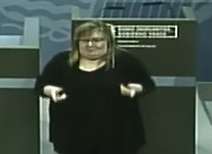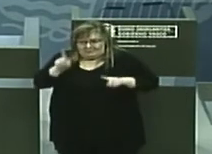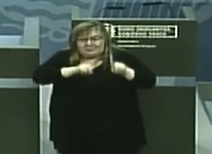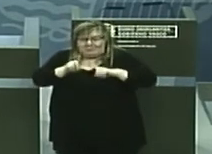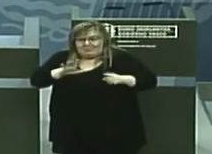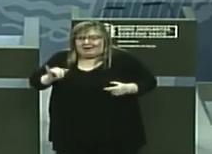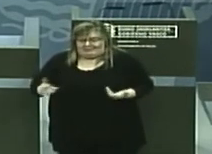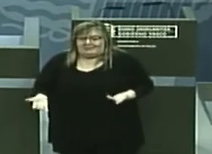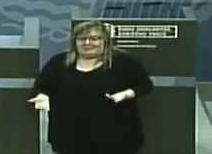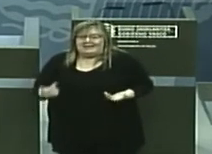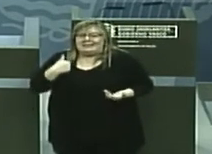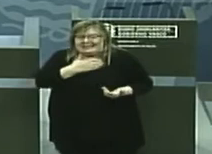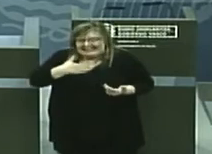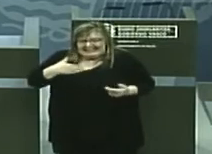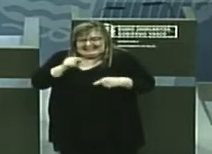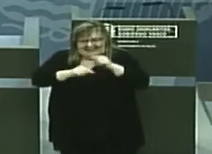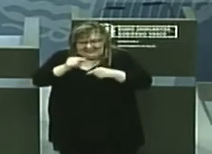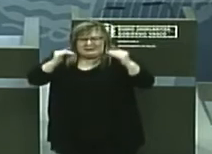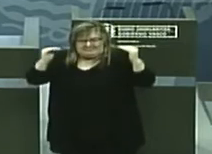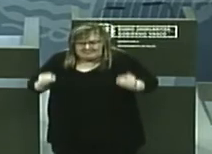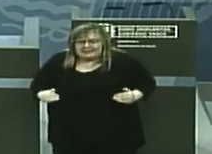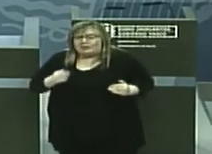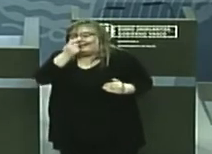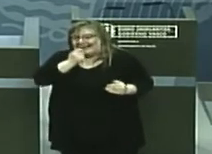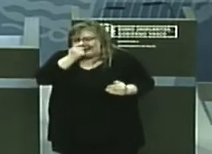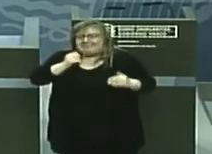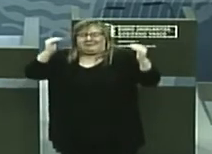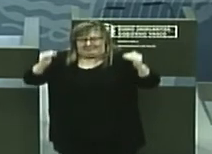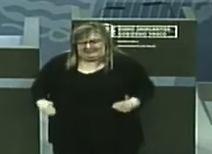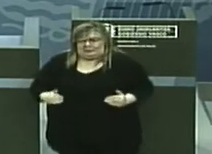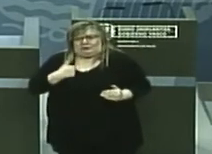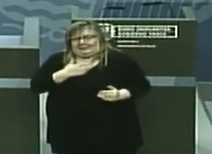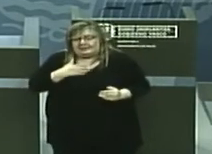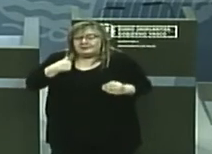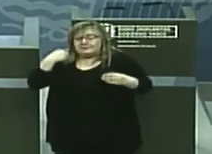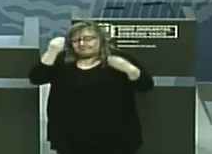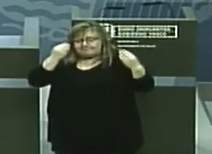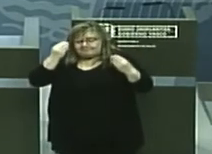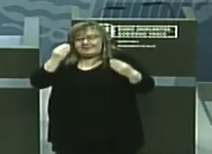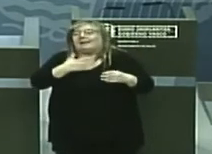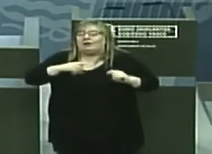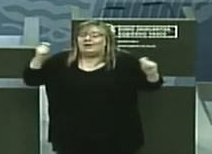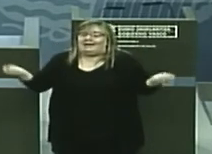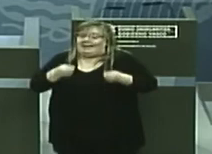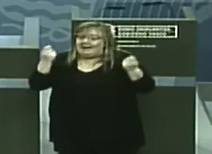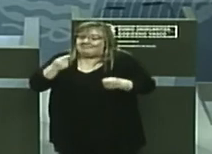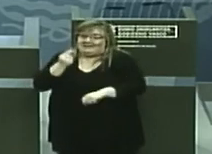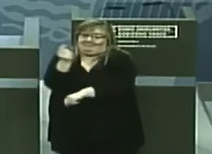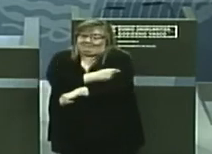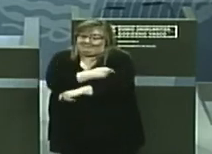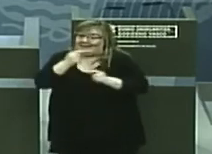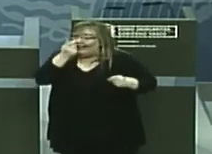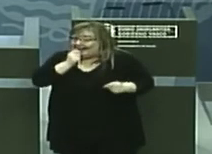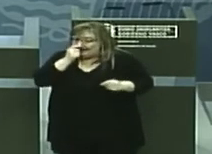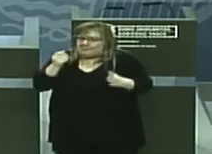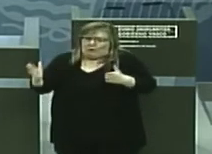Queremos reducir las infecciones gripales y por ello se plantea adelantar la campaña gripal.